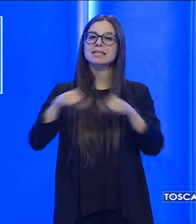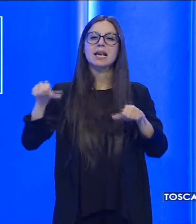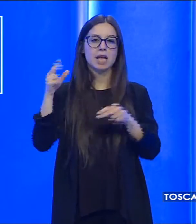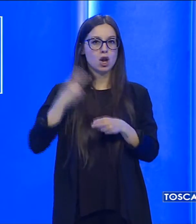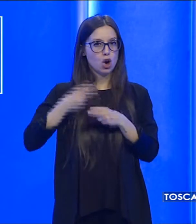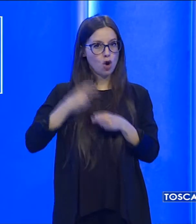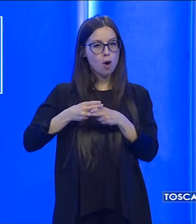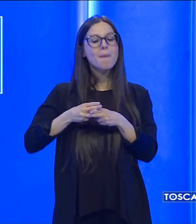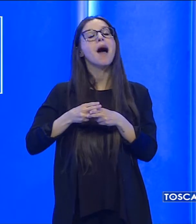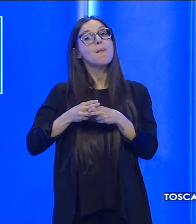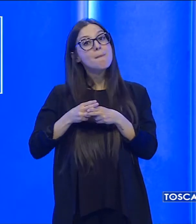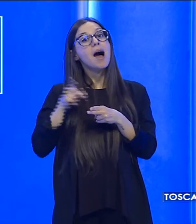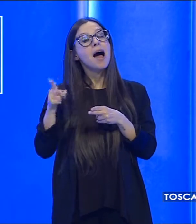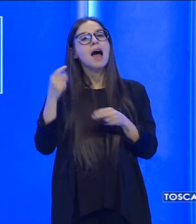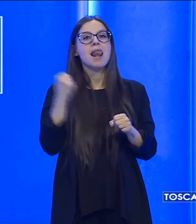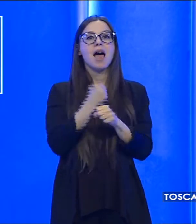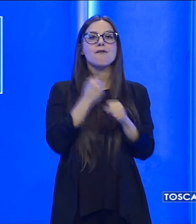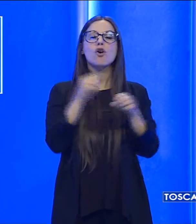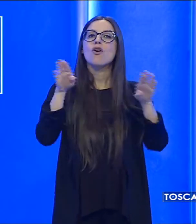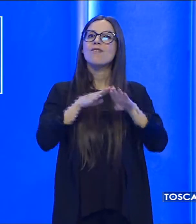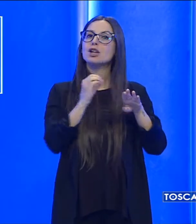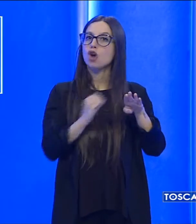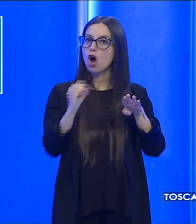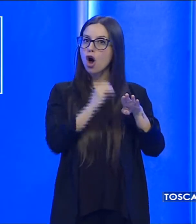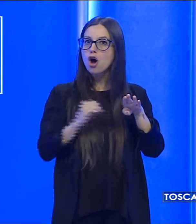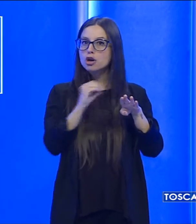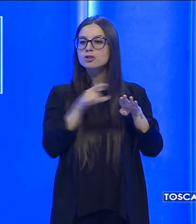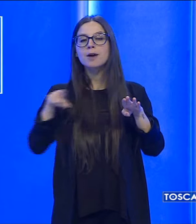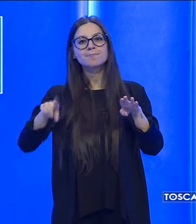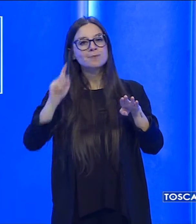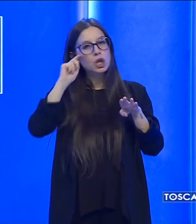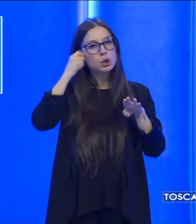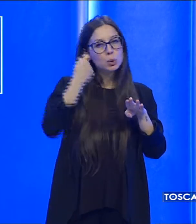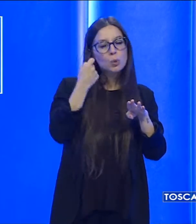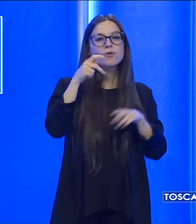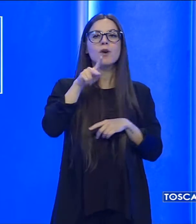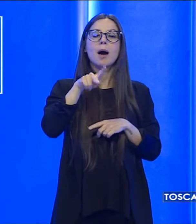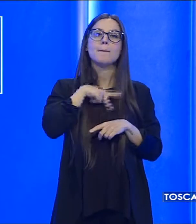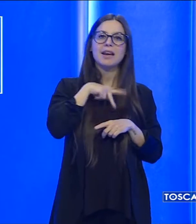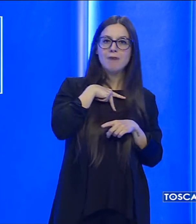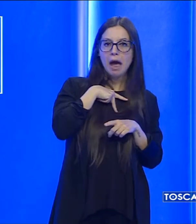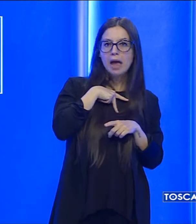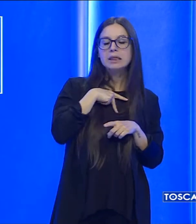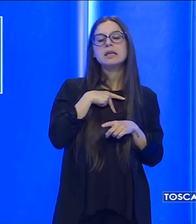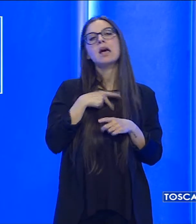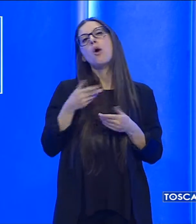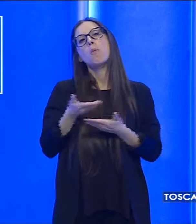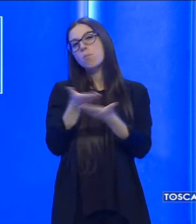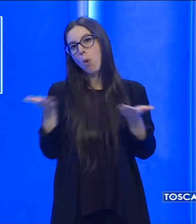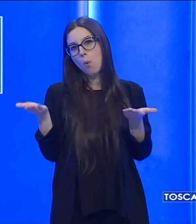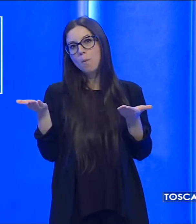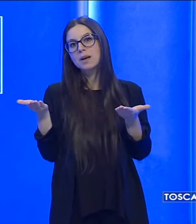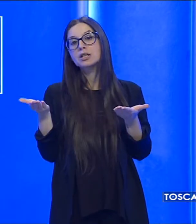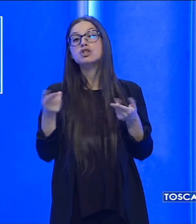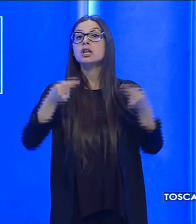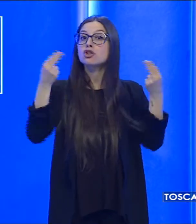Roma, ma operante in Val d'Orcia, ha raggirato privati e denti pubblici per un totale di oltre